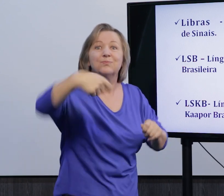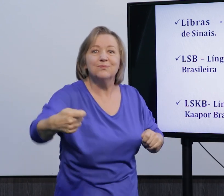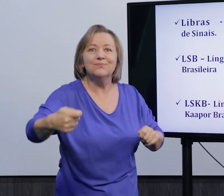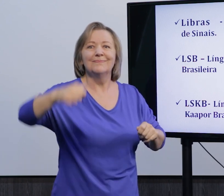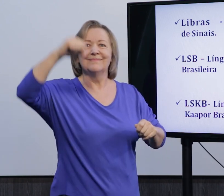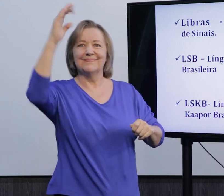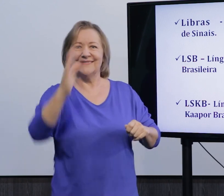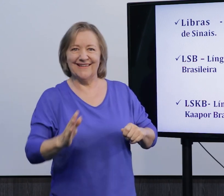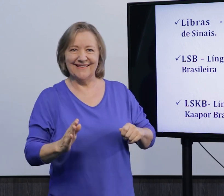língua brasileira de sinais.